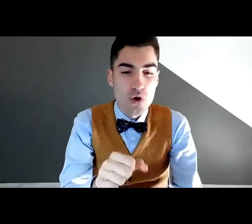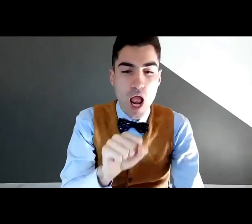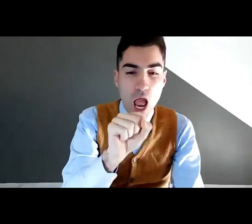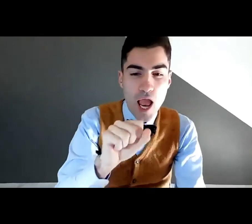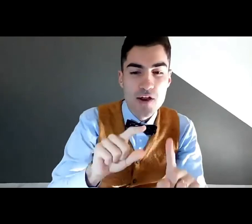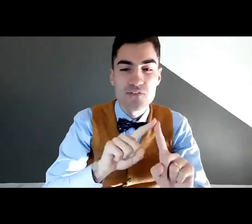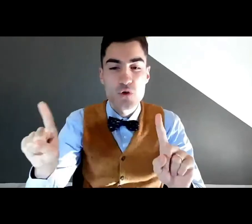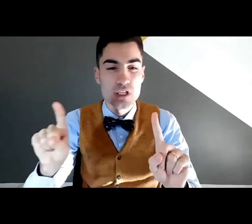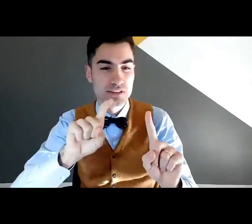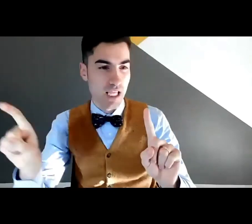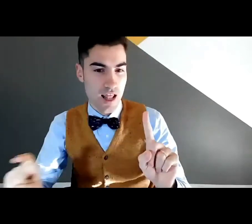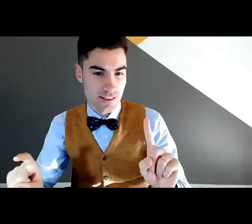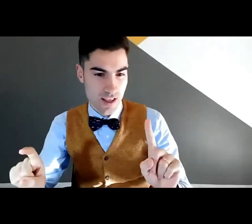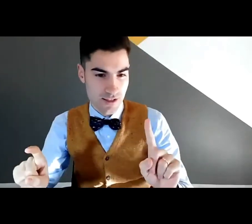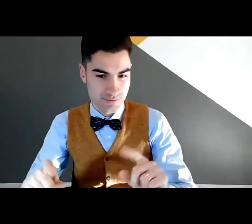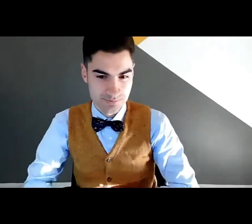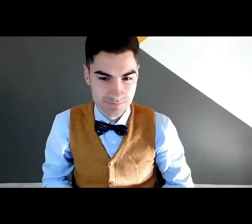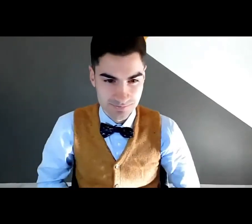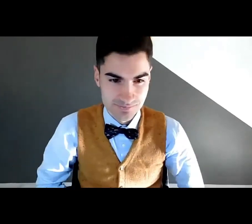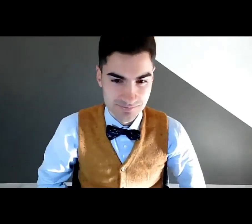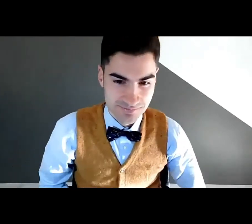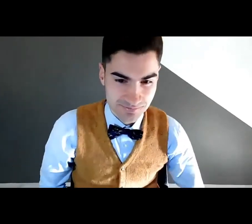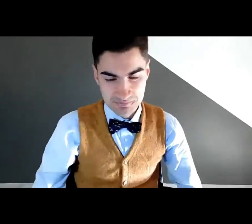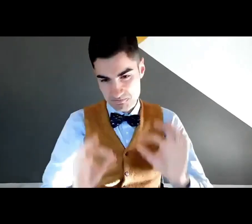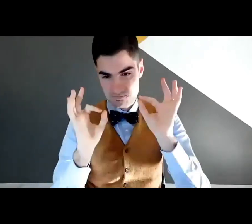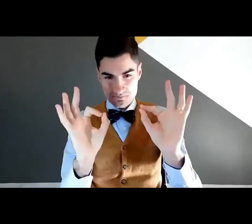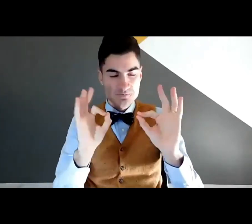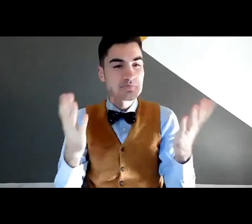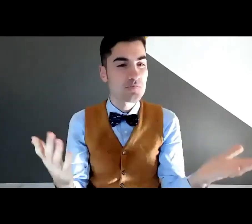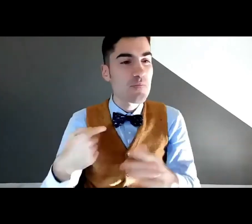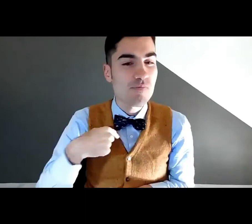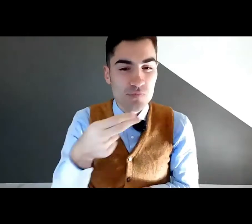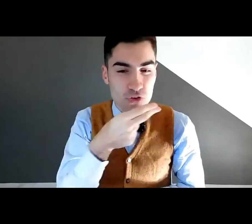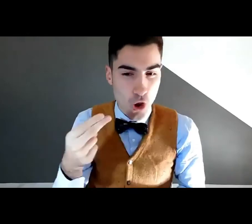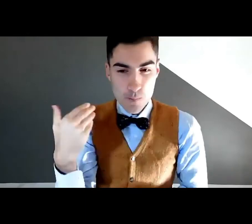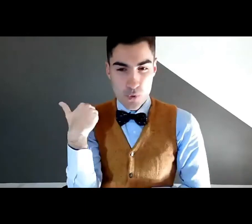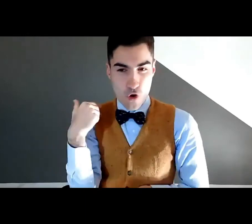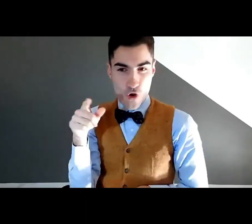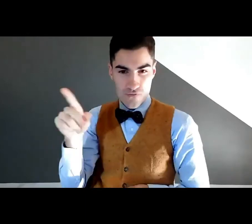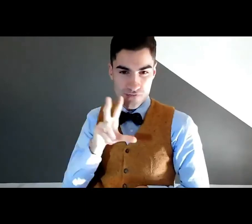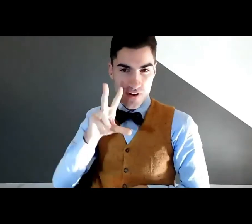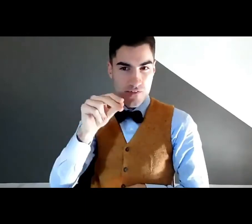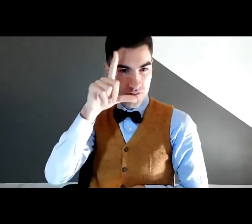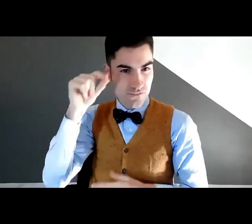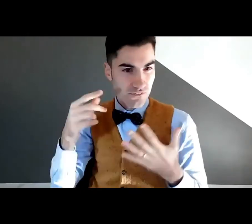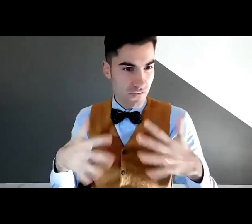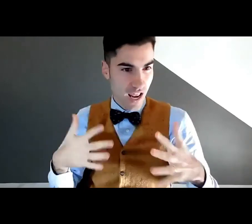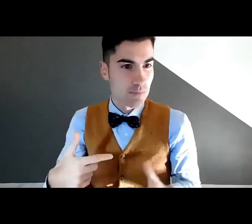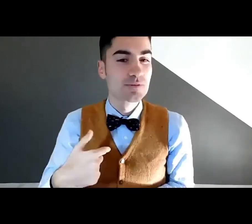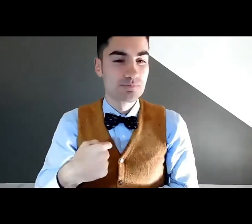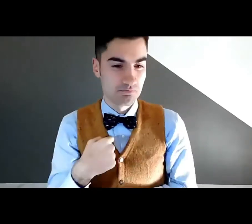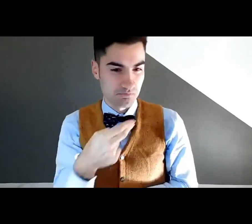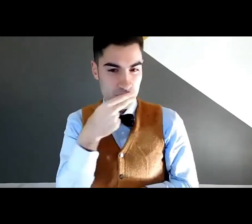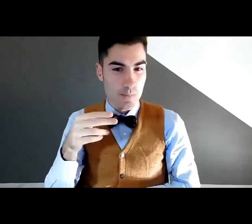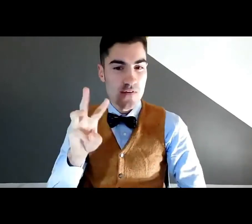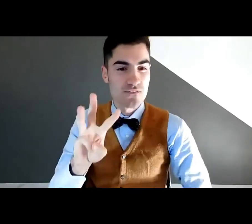Però lo dico a tutti. Ciao a tutti, da la A alla Z. E qua comprendiamo tutti i vostri nomi. Fabio